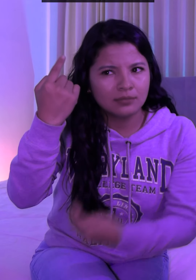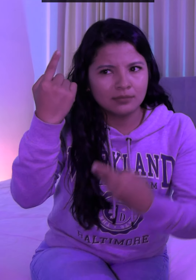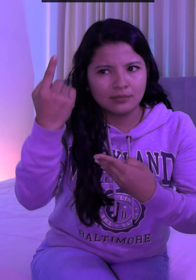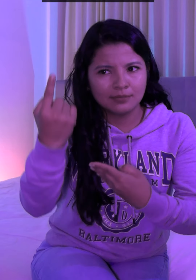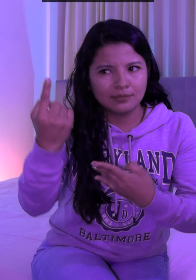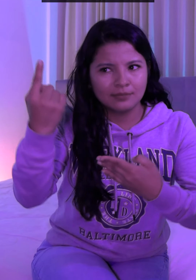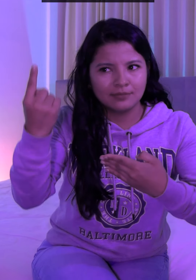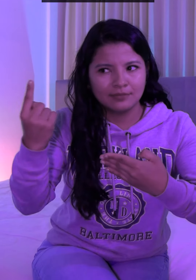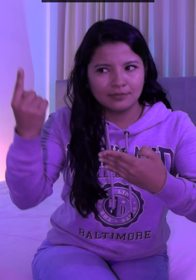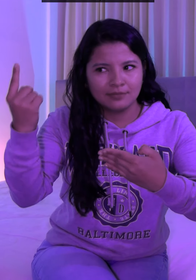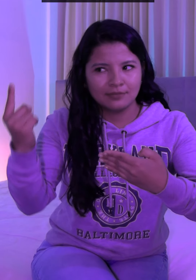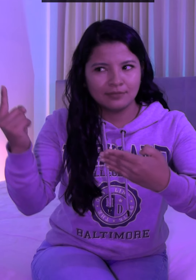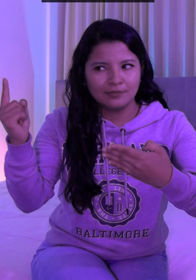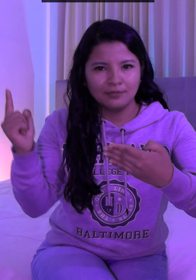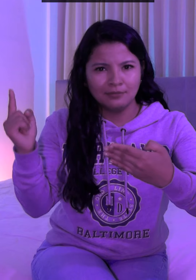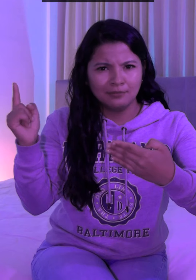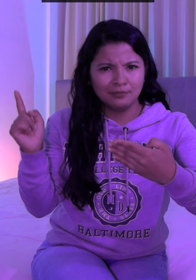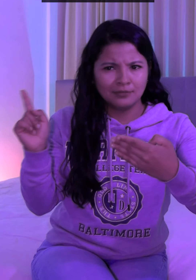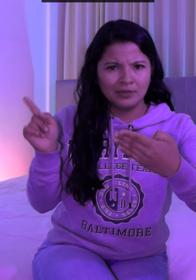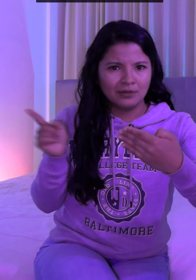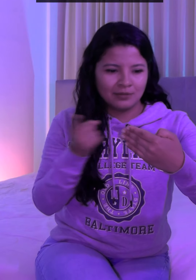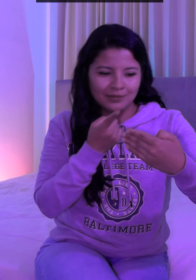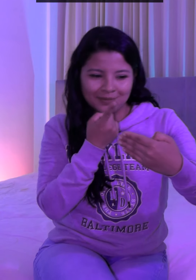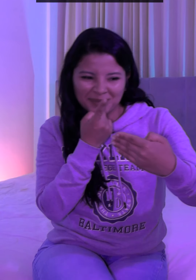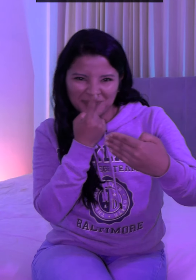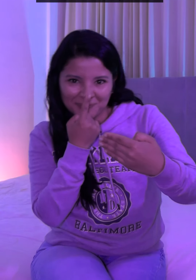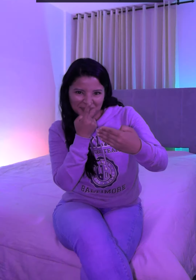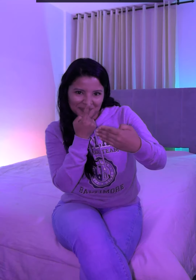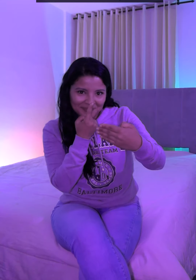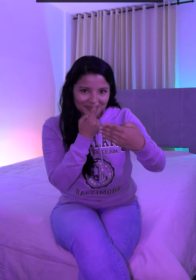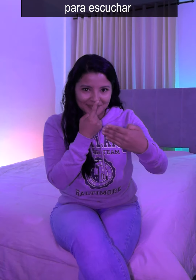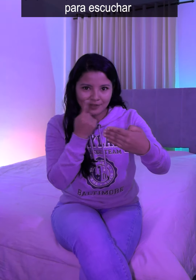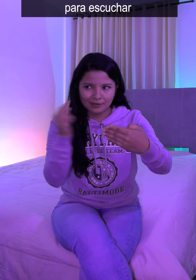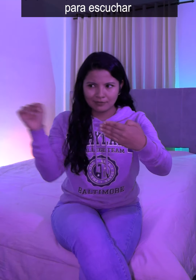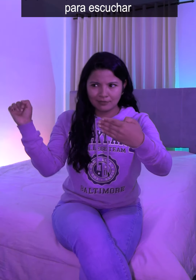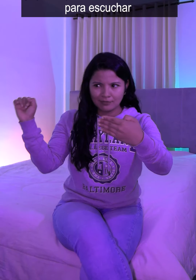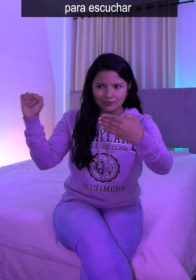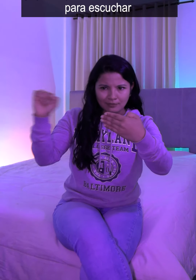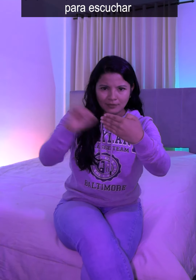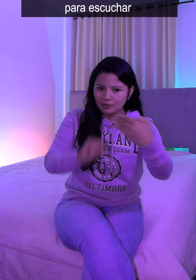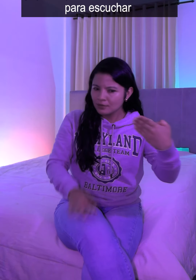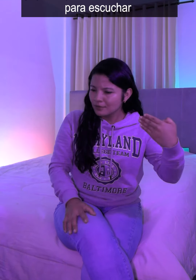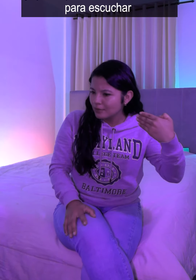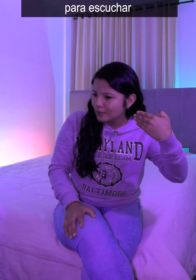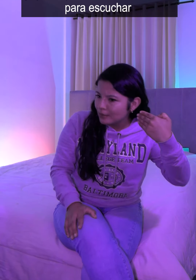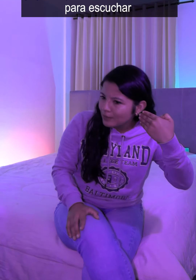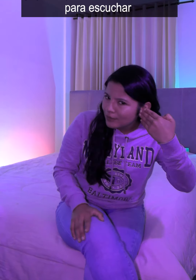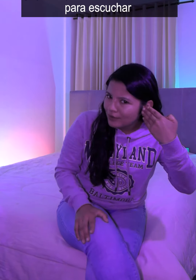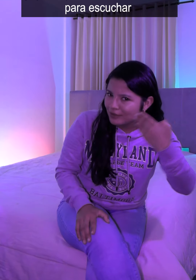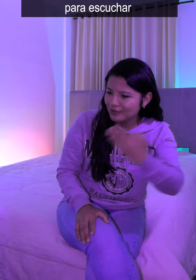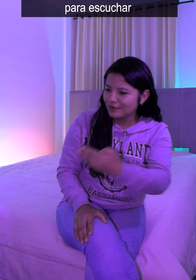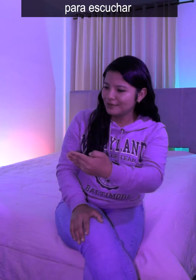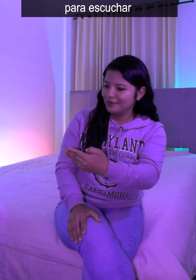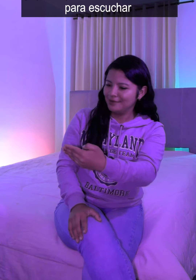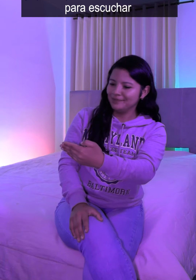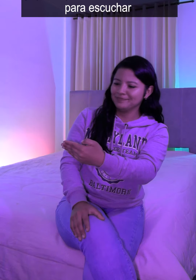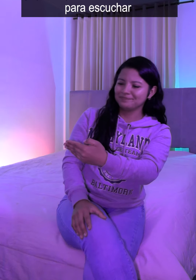lentamente por un lado. Metía su cabeza para ver y quería poner el oído al celular para